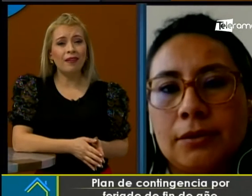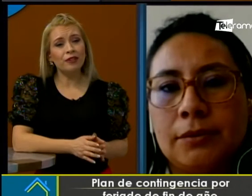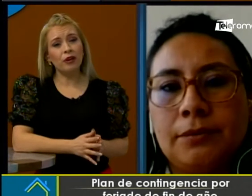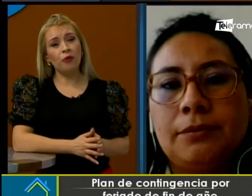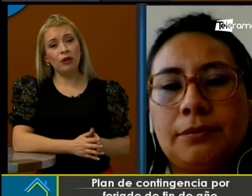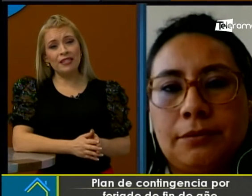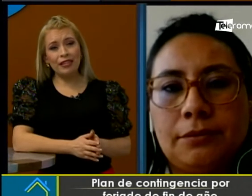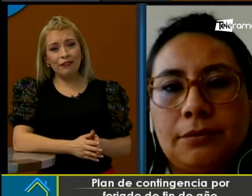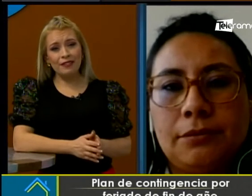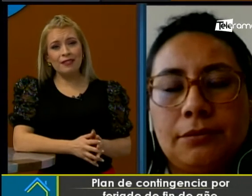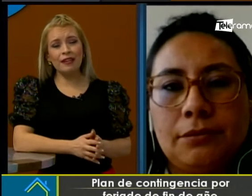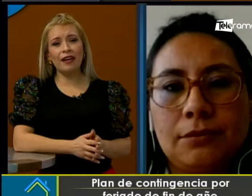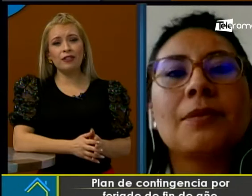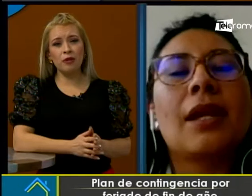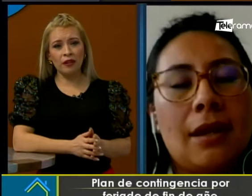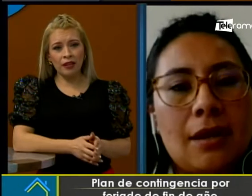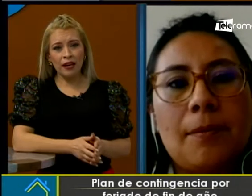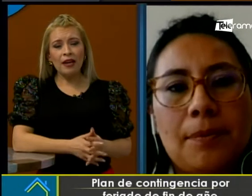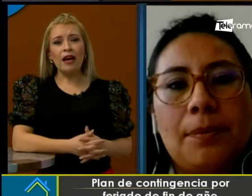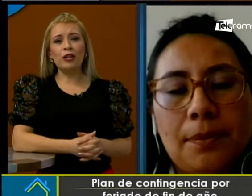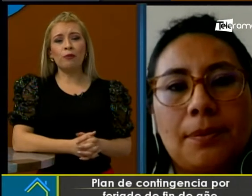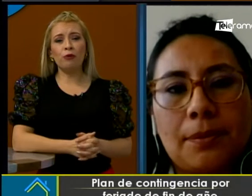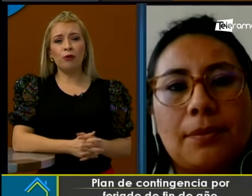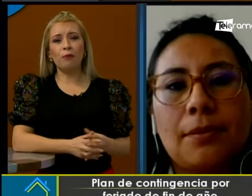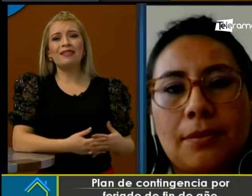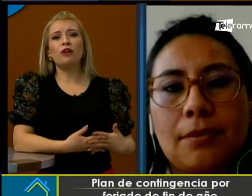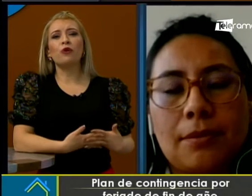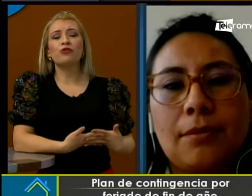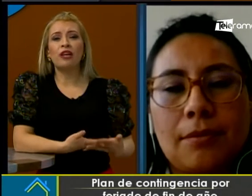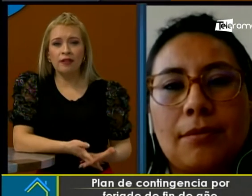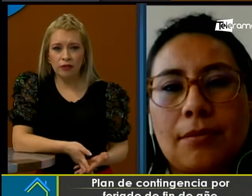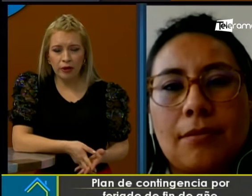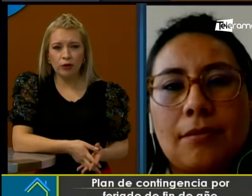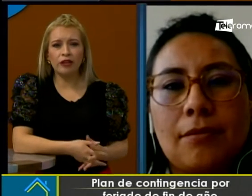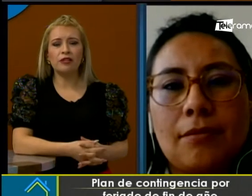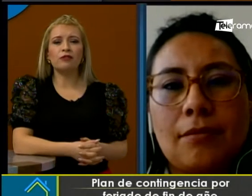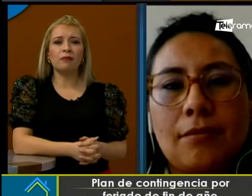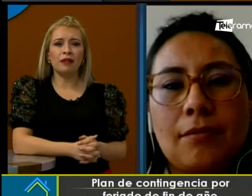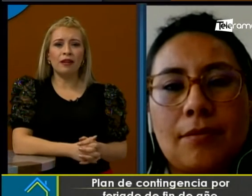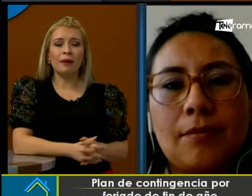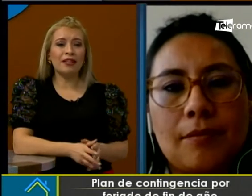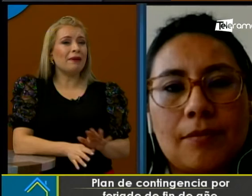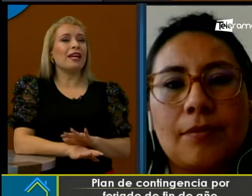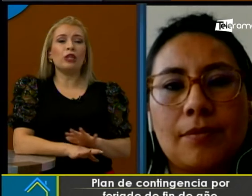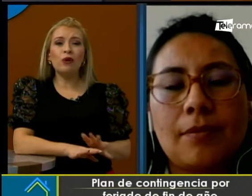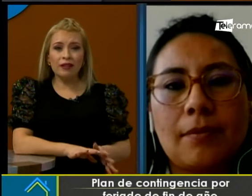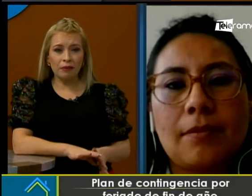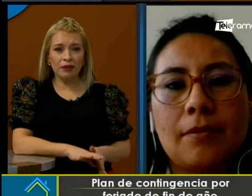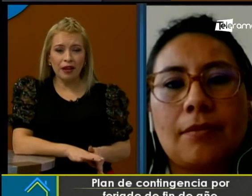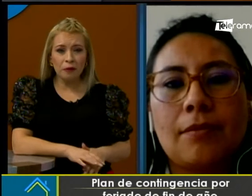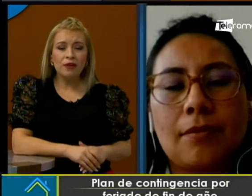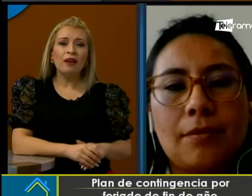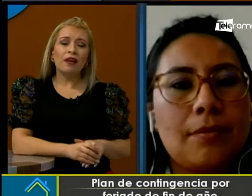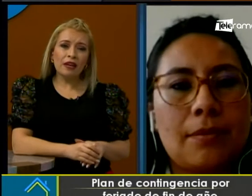Navidad arrojaron buenas cifras, es decir, que la ciudadanía ha tomado un poco más de conciencia sobre los riesgos también de la pandemia que no ha